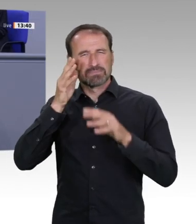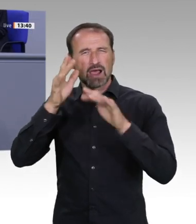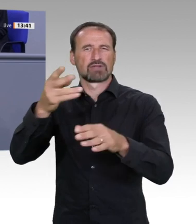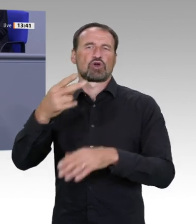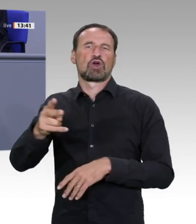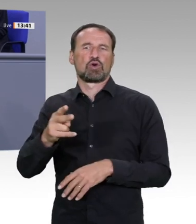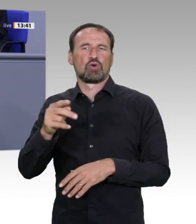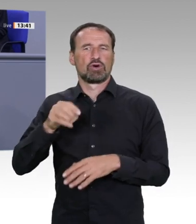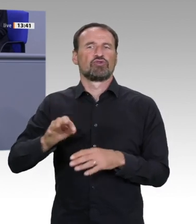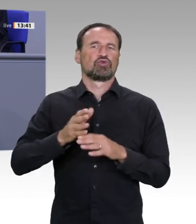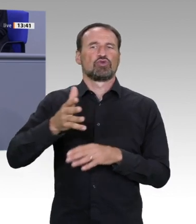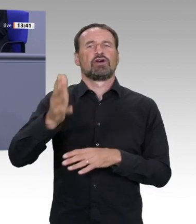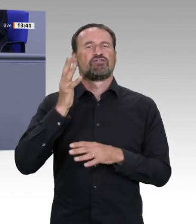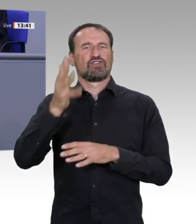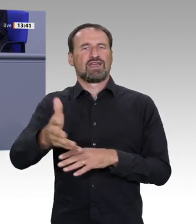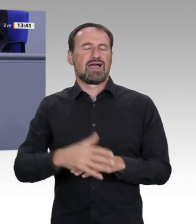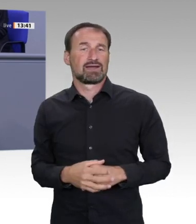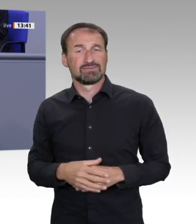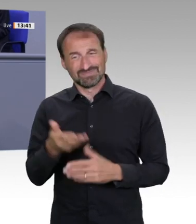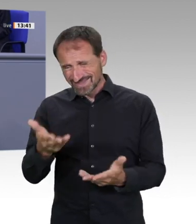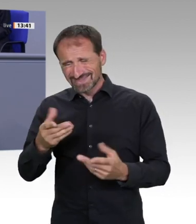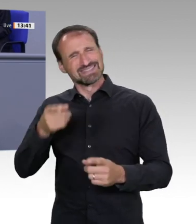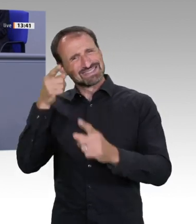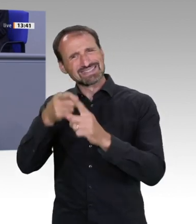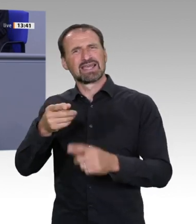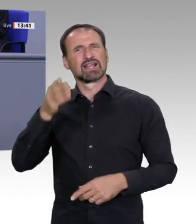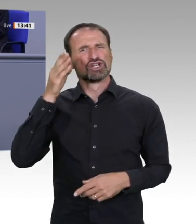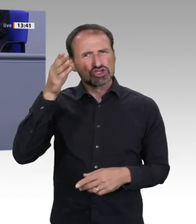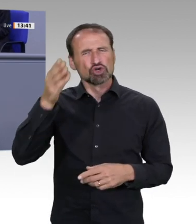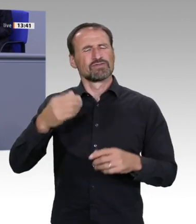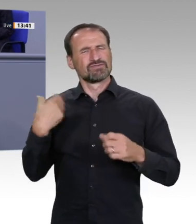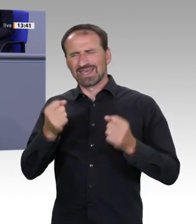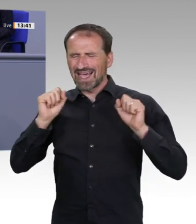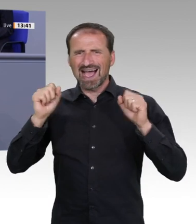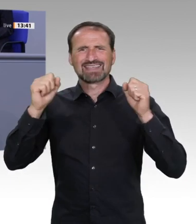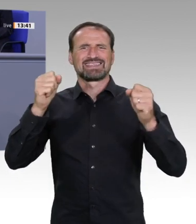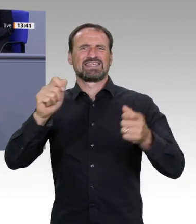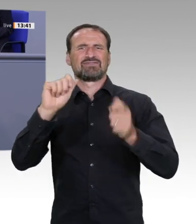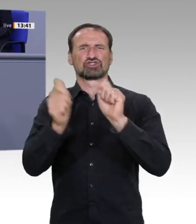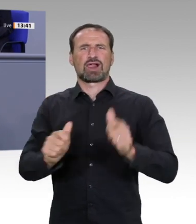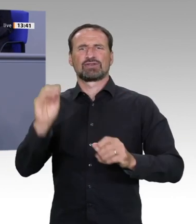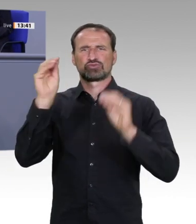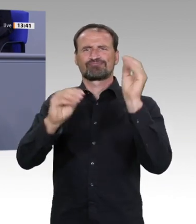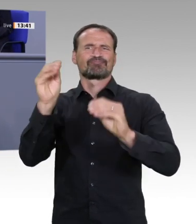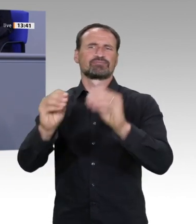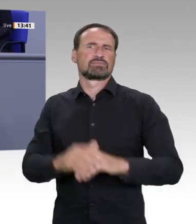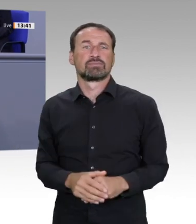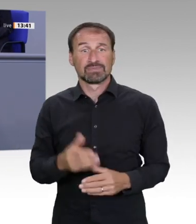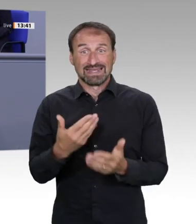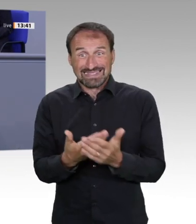der Treiber der beispiellosen Beschleunigung unserer Zeit, der Innovationszyklen, Finanzmärkte, des gesellschaftlichen wie